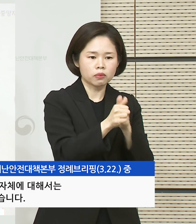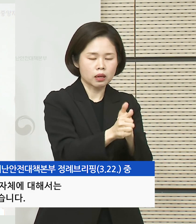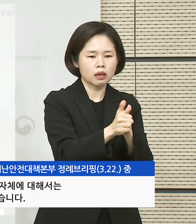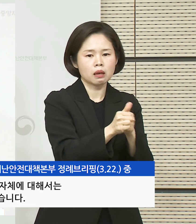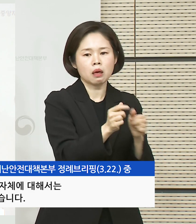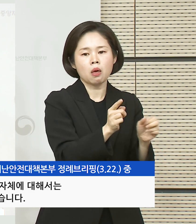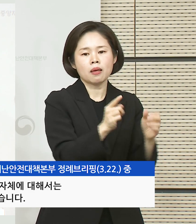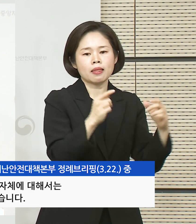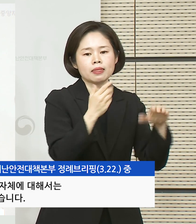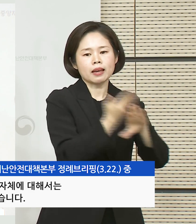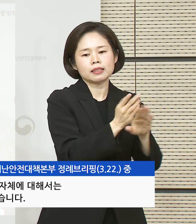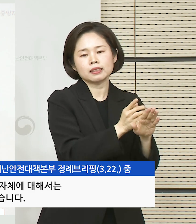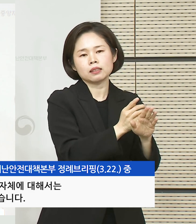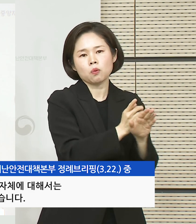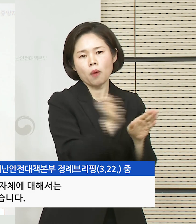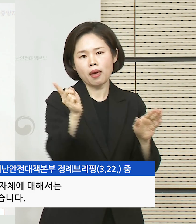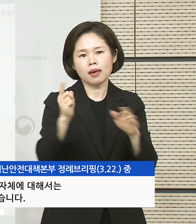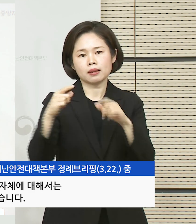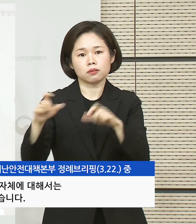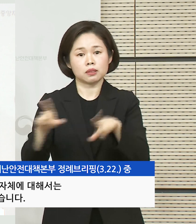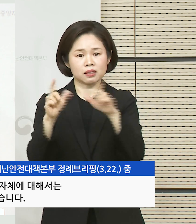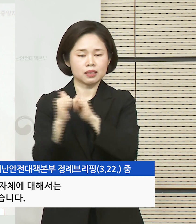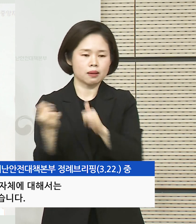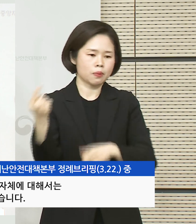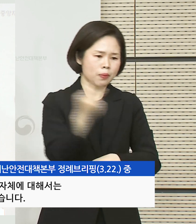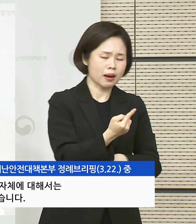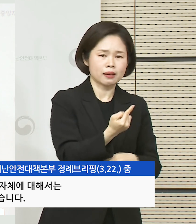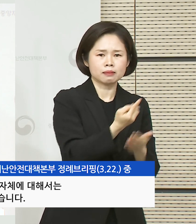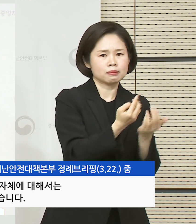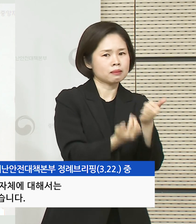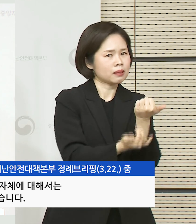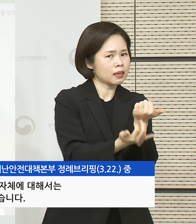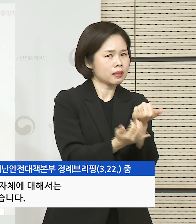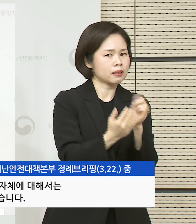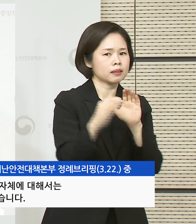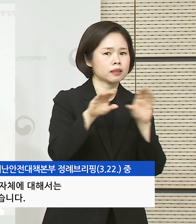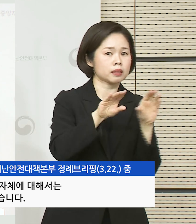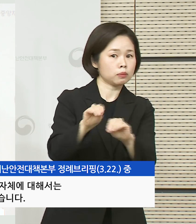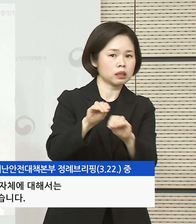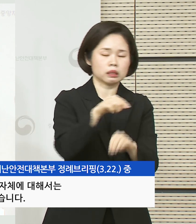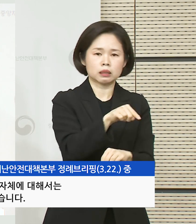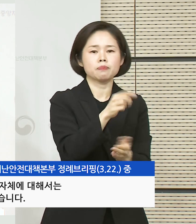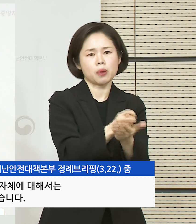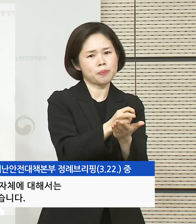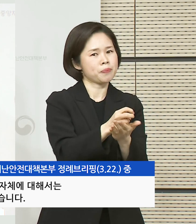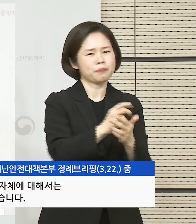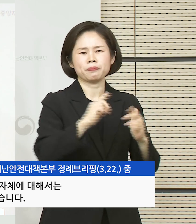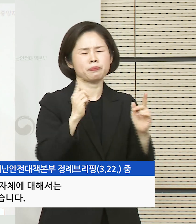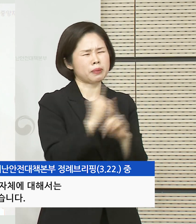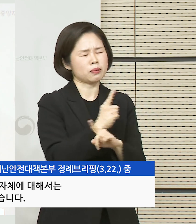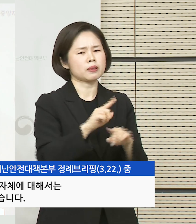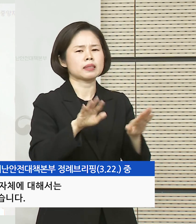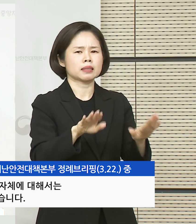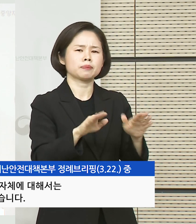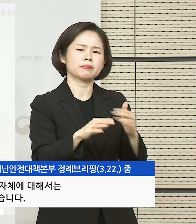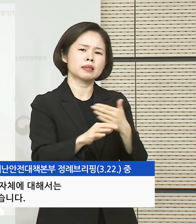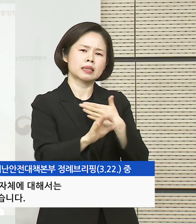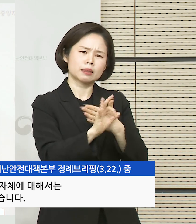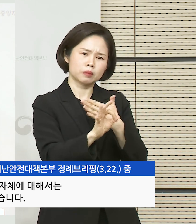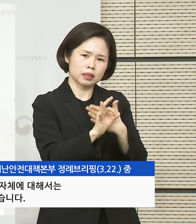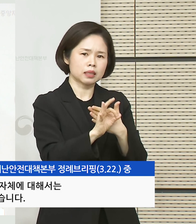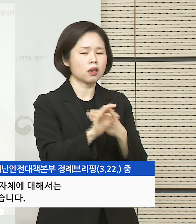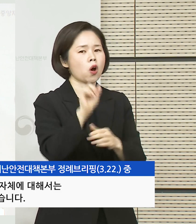또한 조례 등에 따라 관외 사망자 화장을 금지하는 지자체에 대해서는 한시적으로 관외 사망자